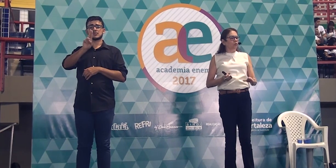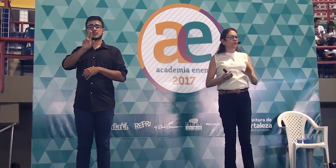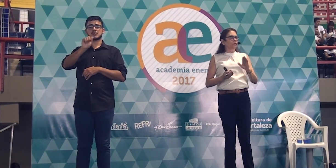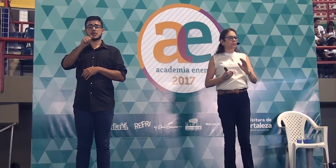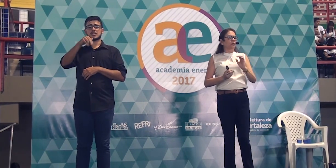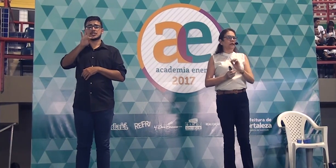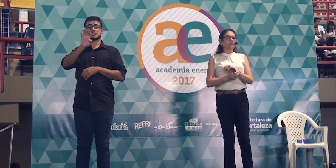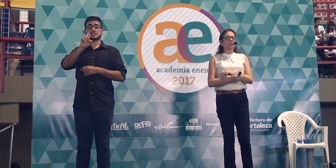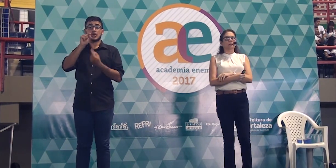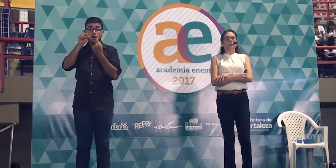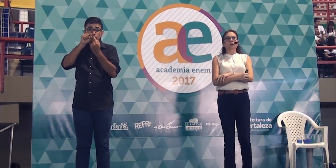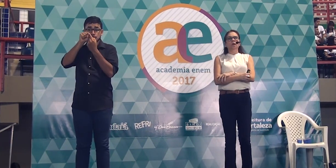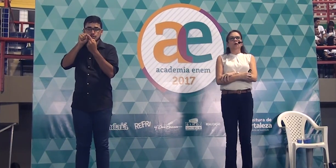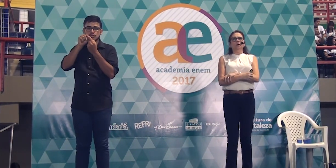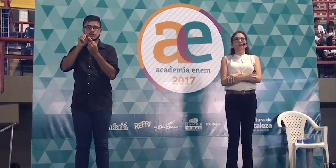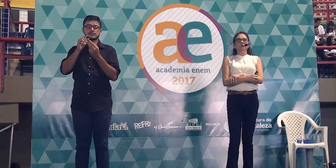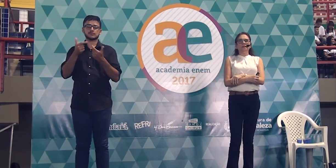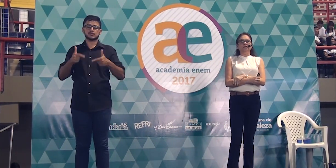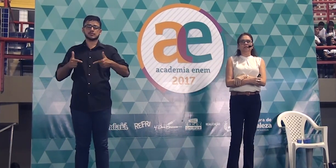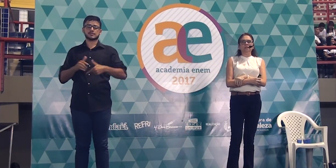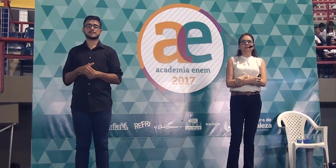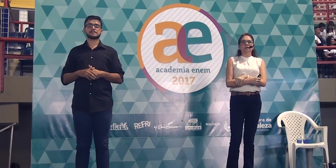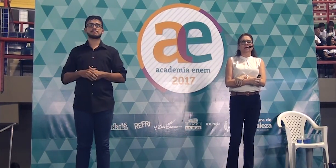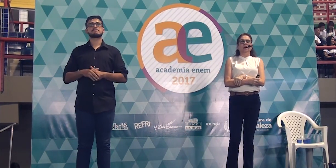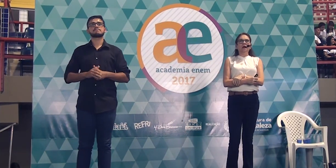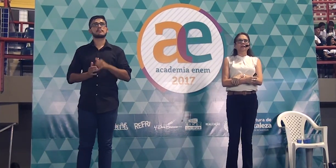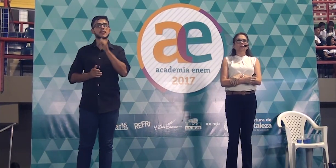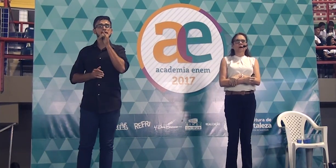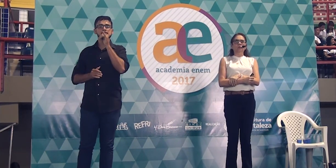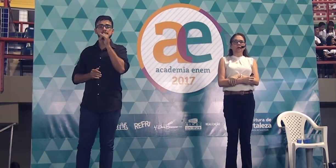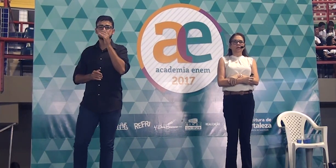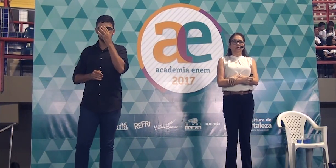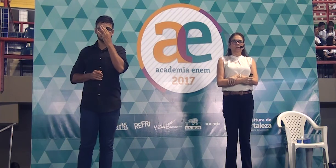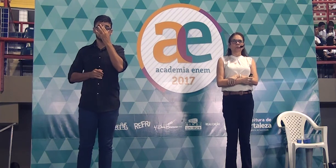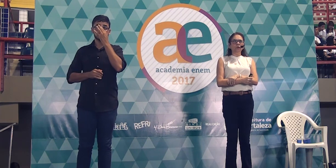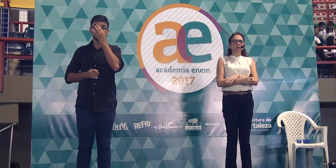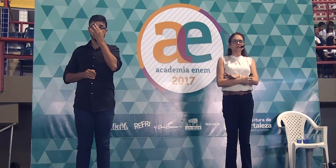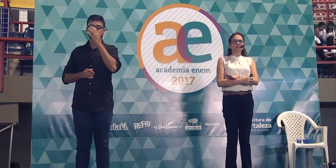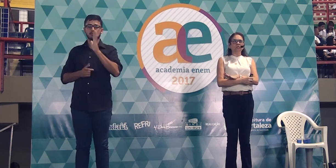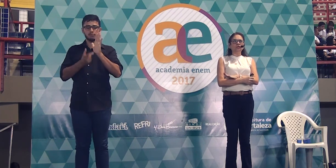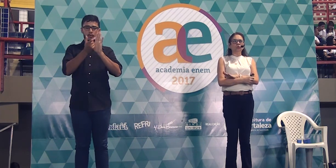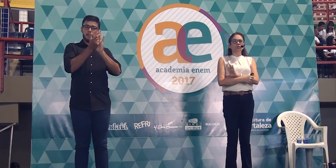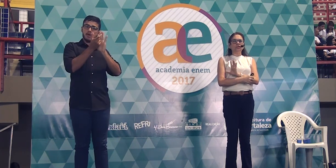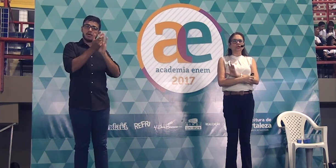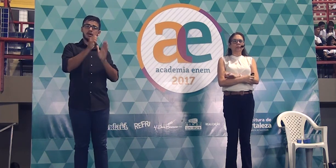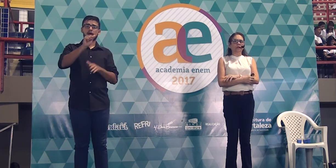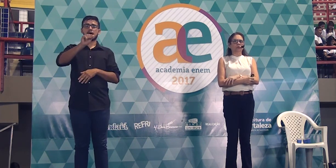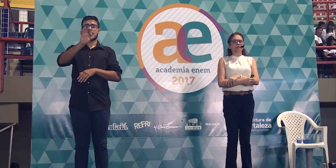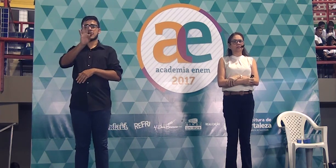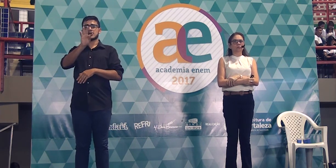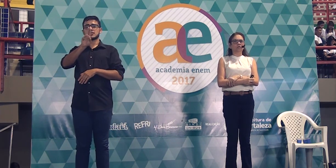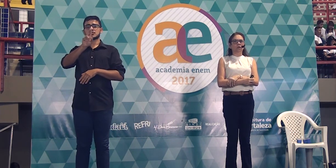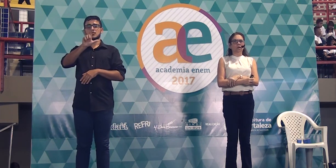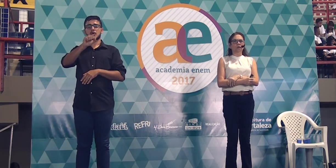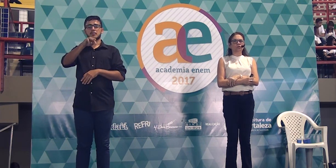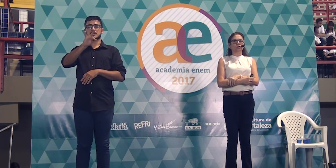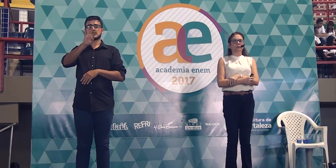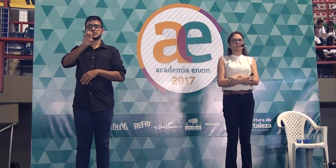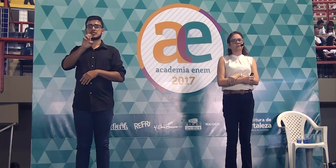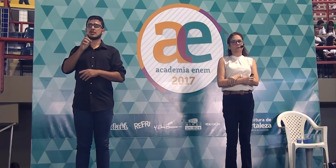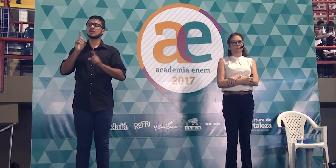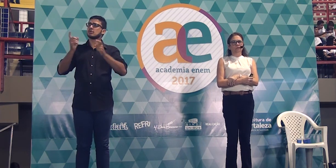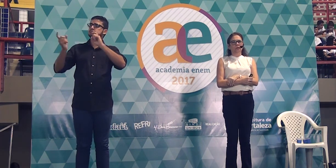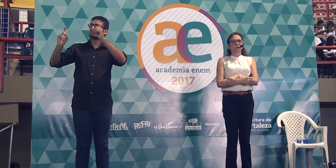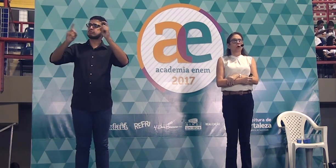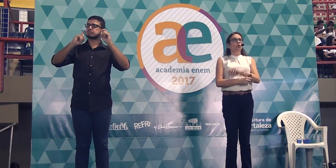para o leitor. Vamos dar um exemplo. Quando você diz assim, atualmente, muito se discute sobre a doação de órgãos